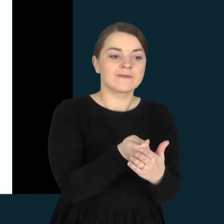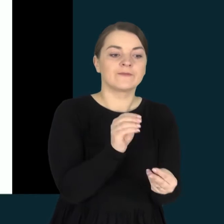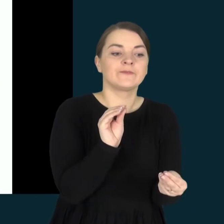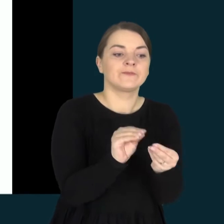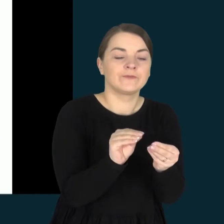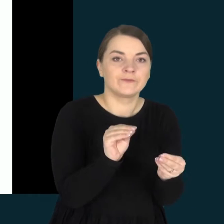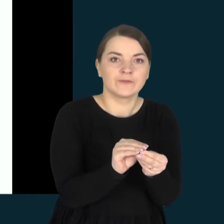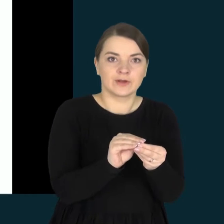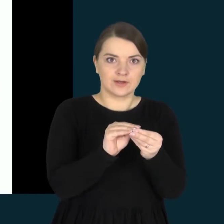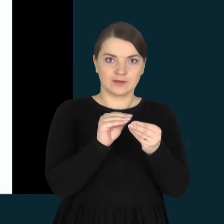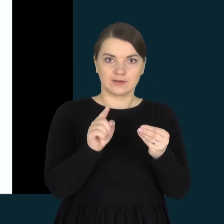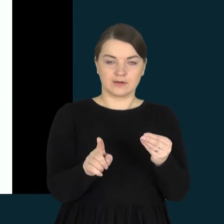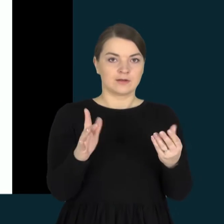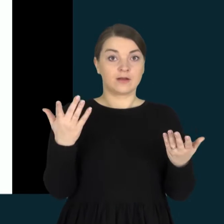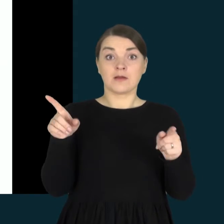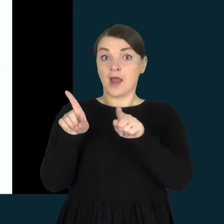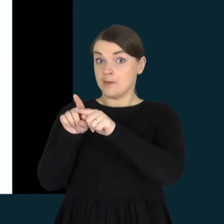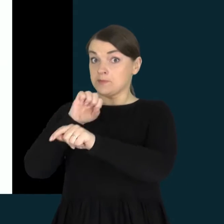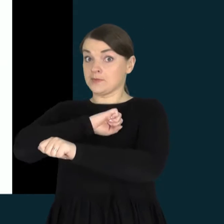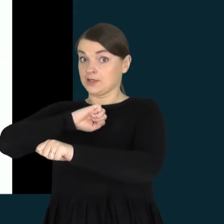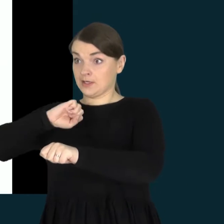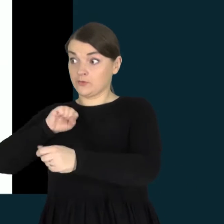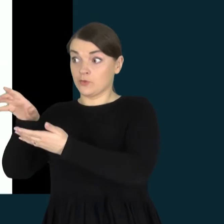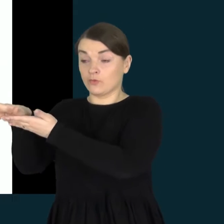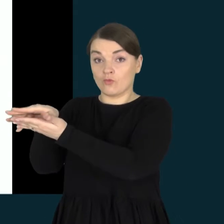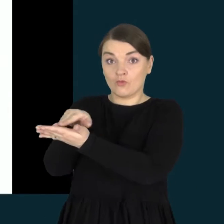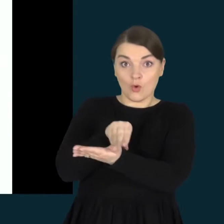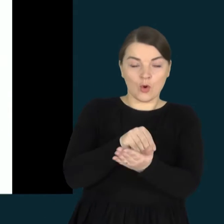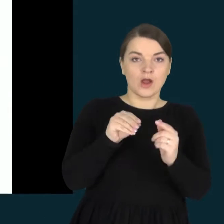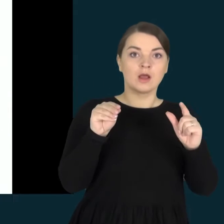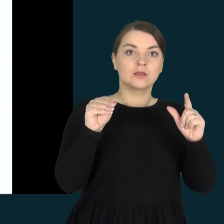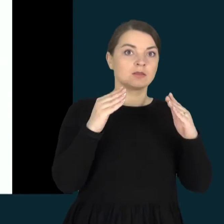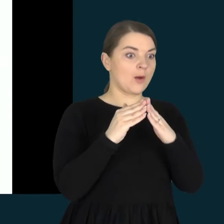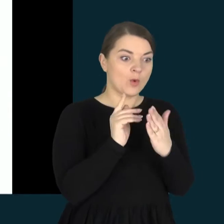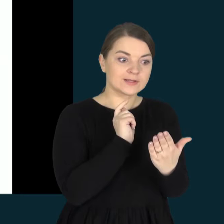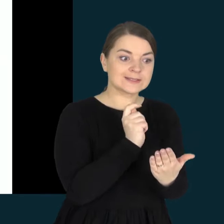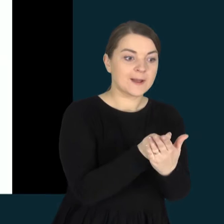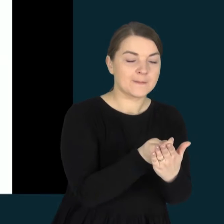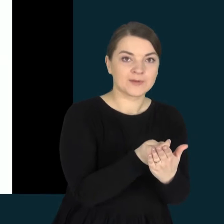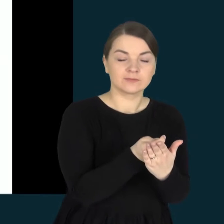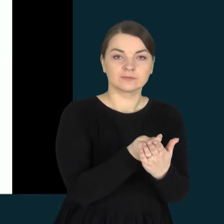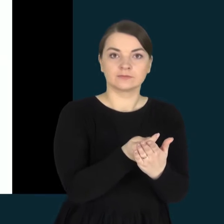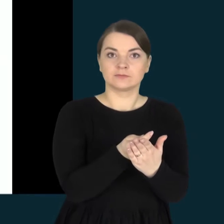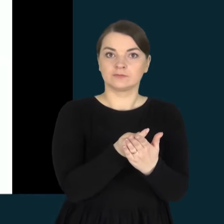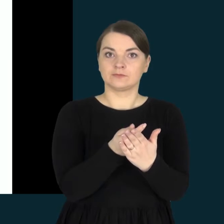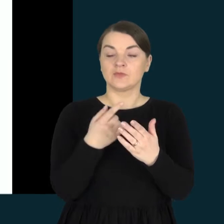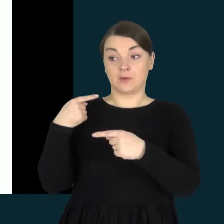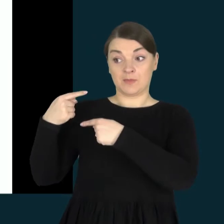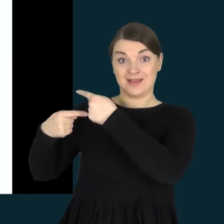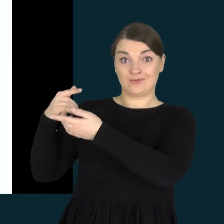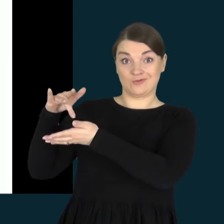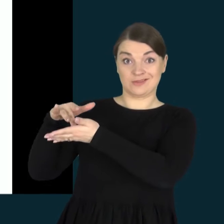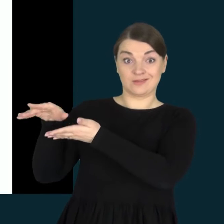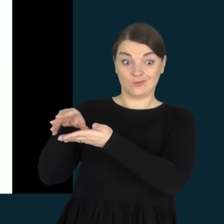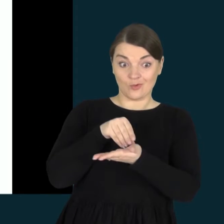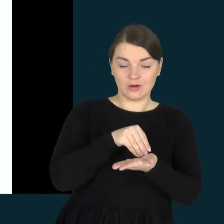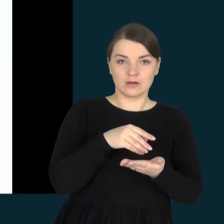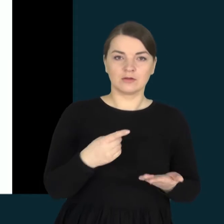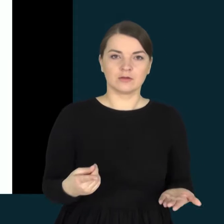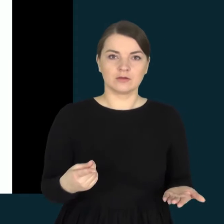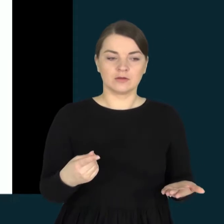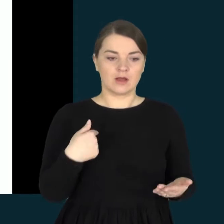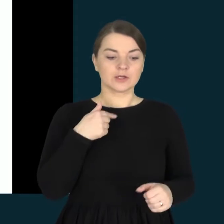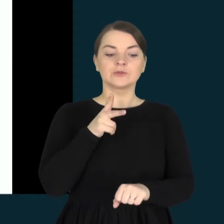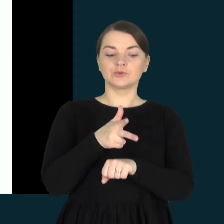kuriuos duodavo Raidos centre. Ta